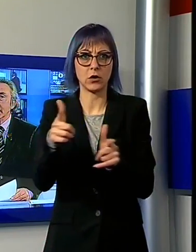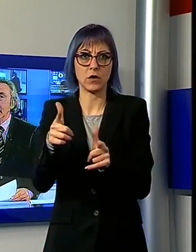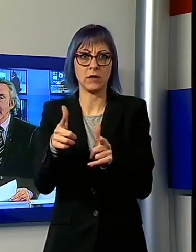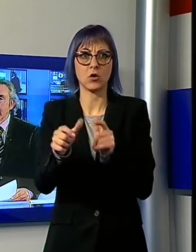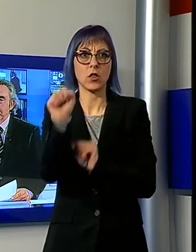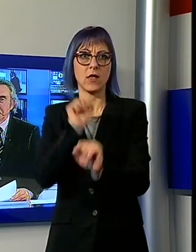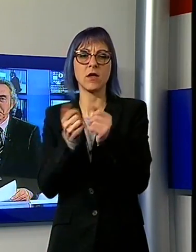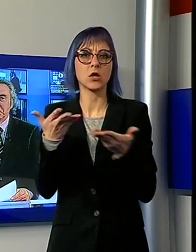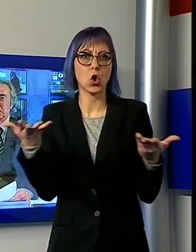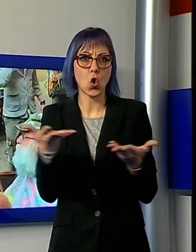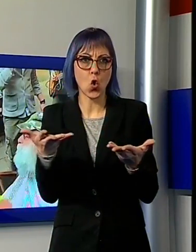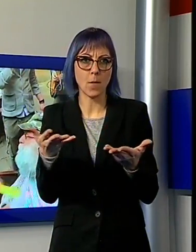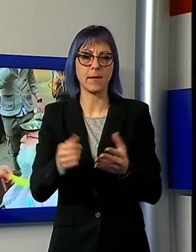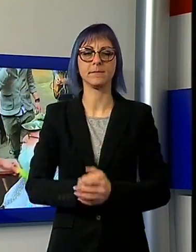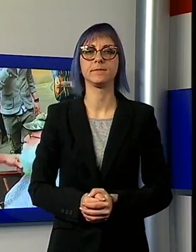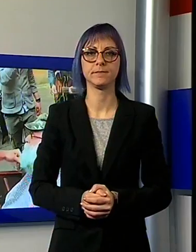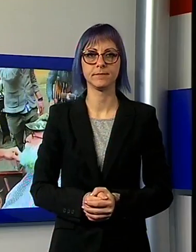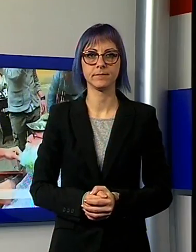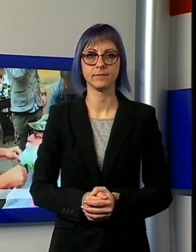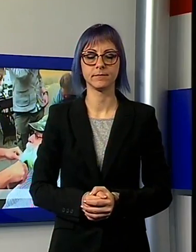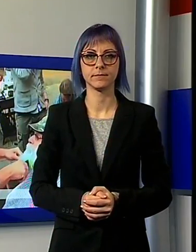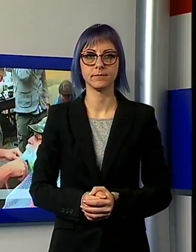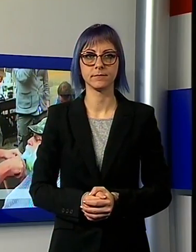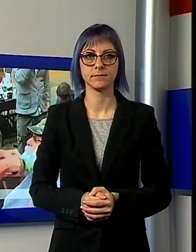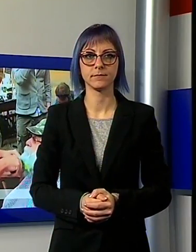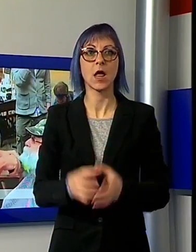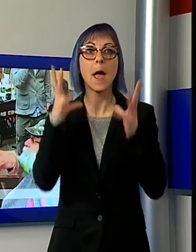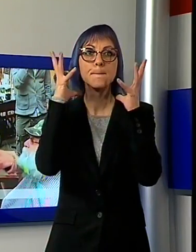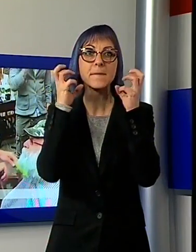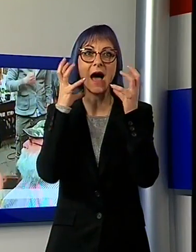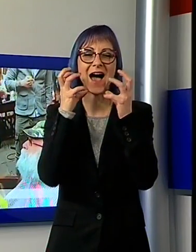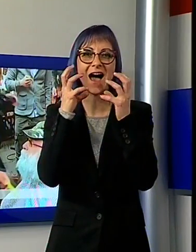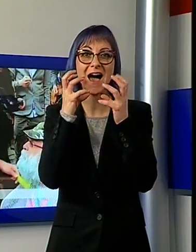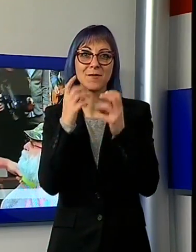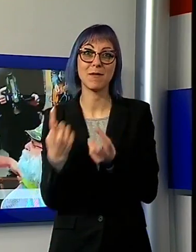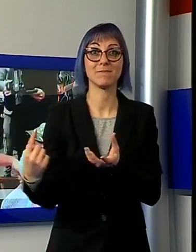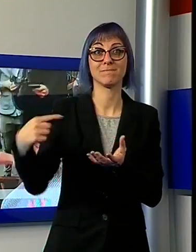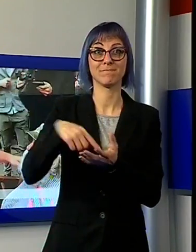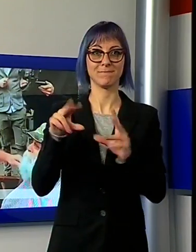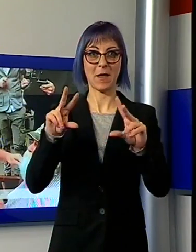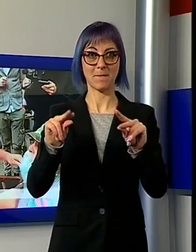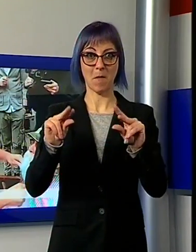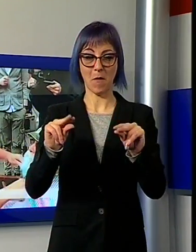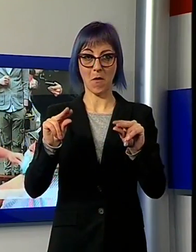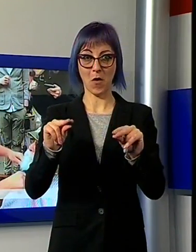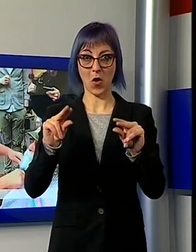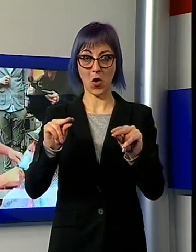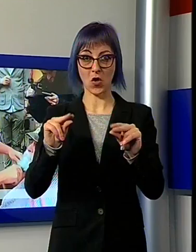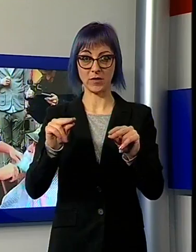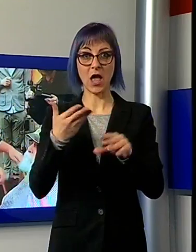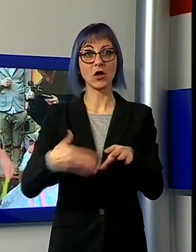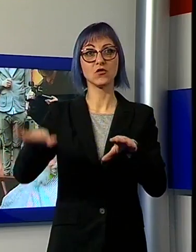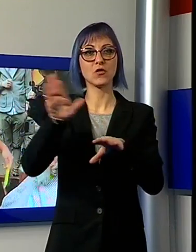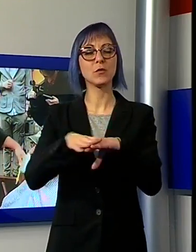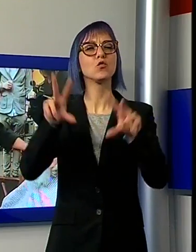cleaning. La barba torna prepotentemente di moda e di special modo, scusate il gioco di parole, della moda